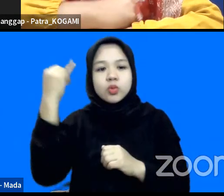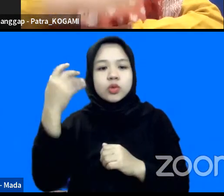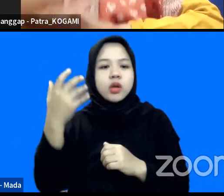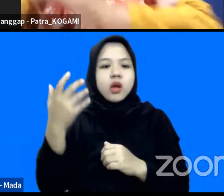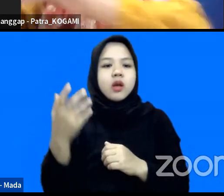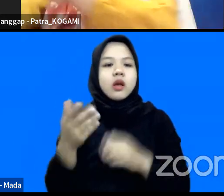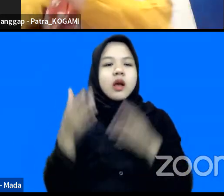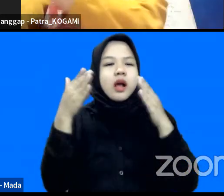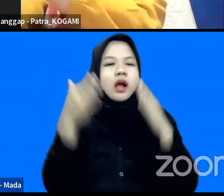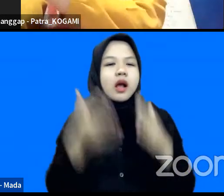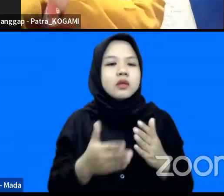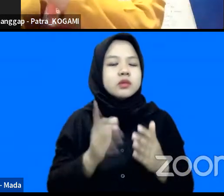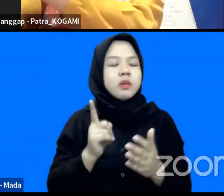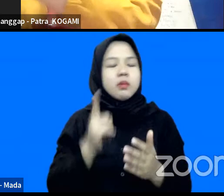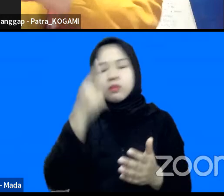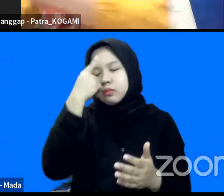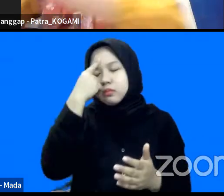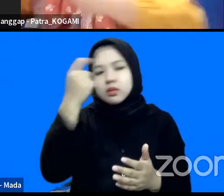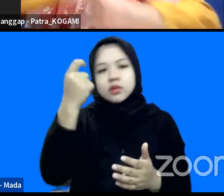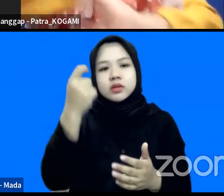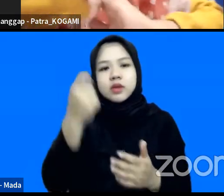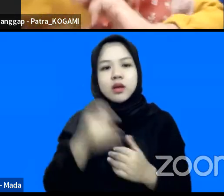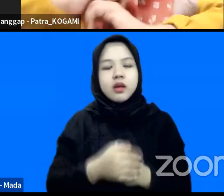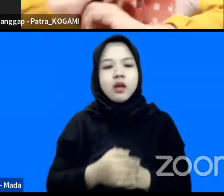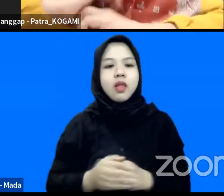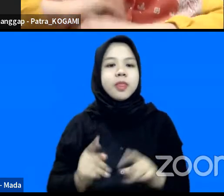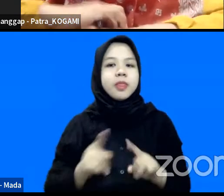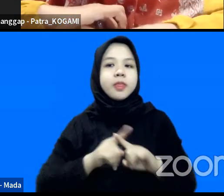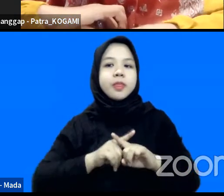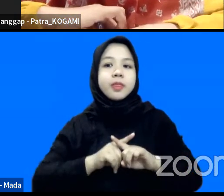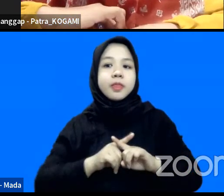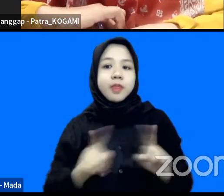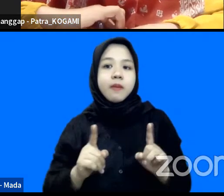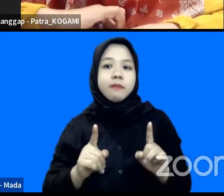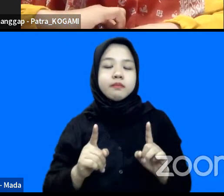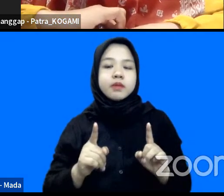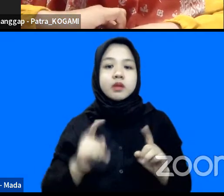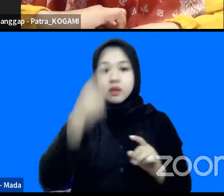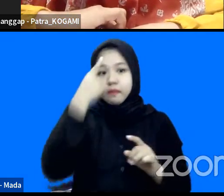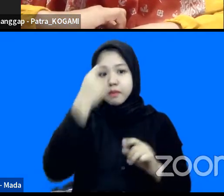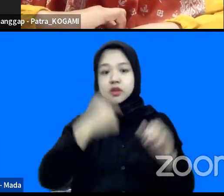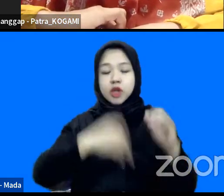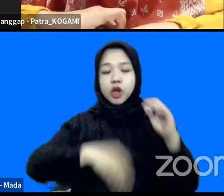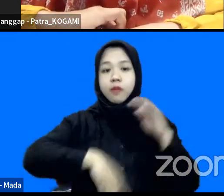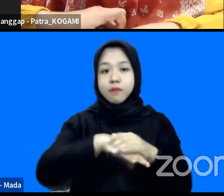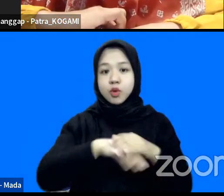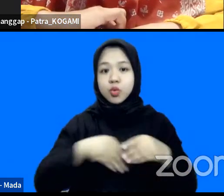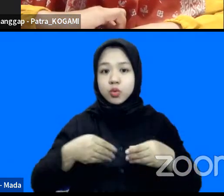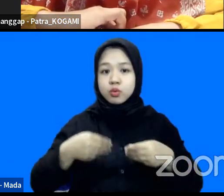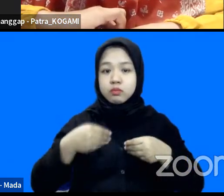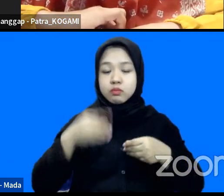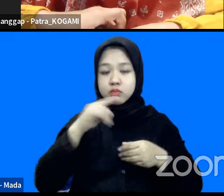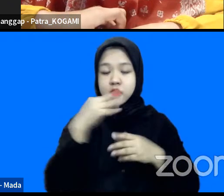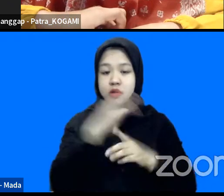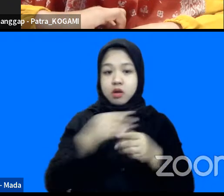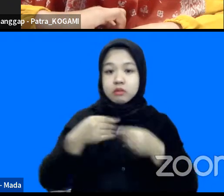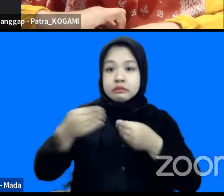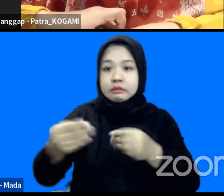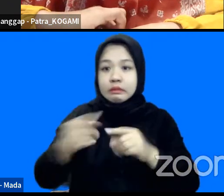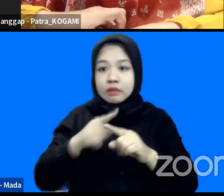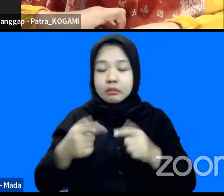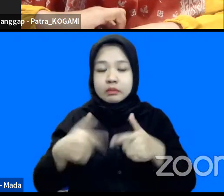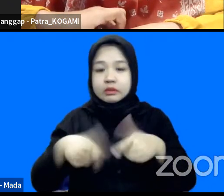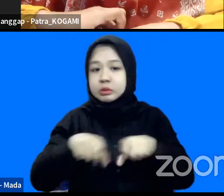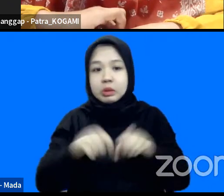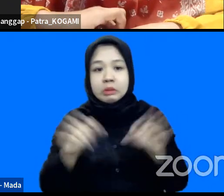sangat-sangat percaya tetapi ketika kepercayaan penuh itu diberikan oleh publik dan ternyata tidak sesuai dengan